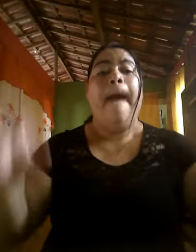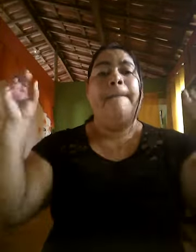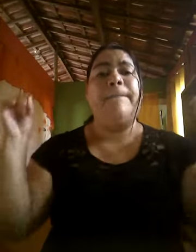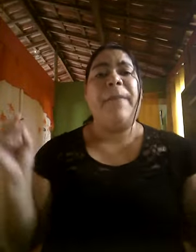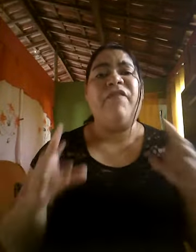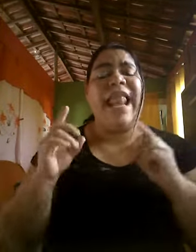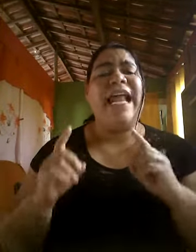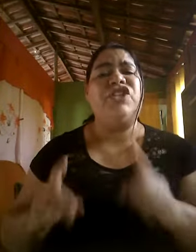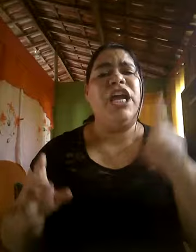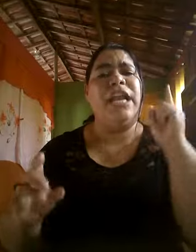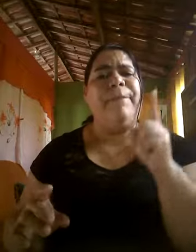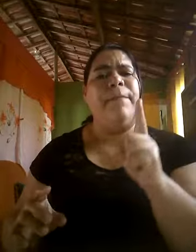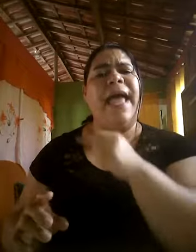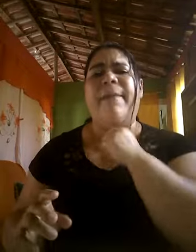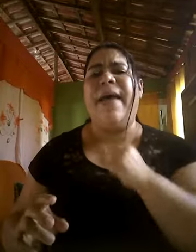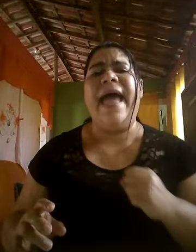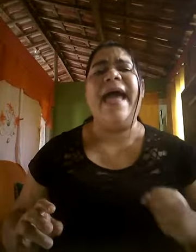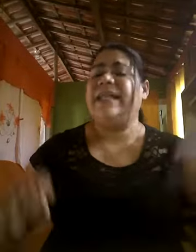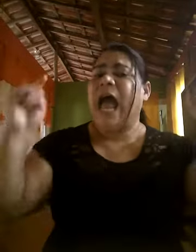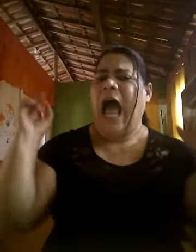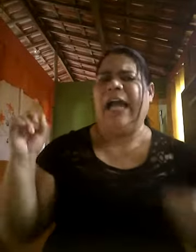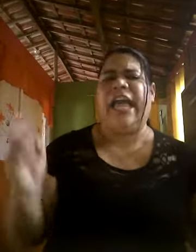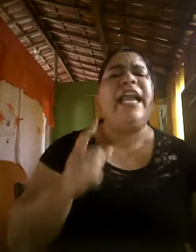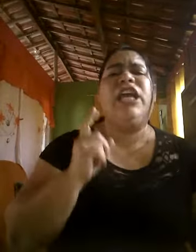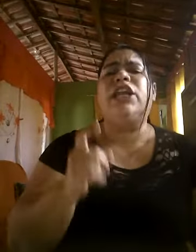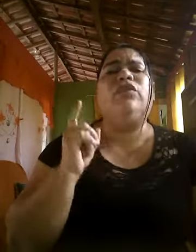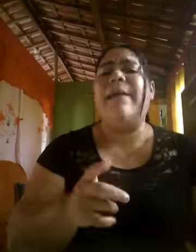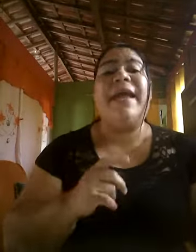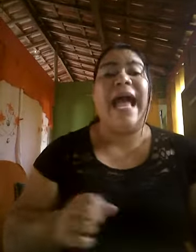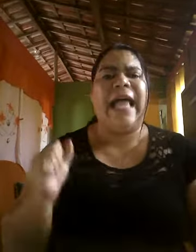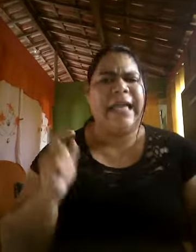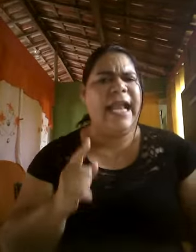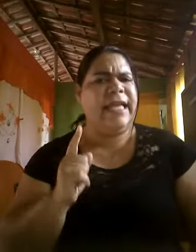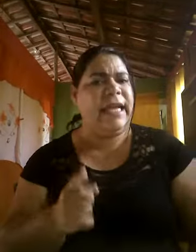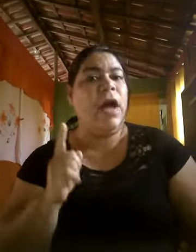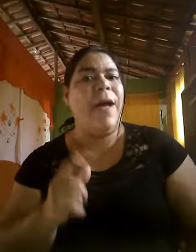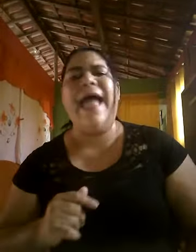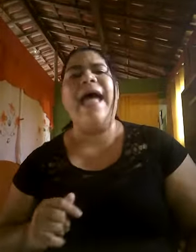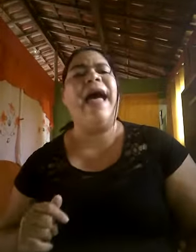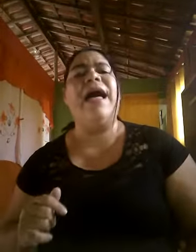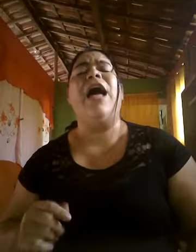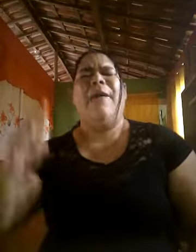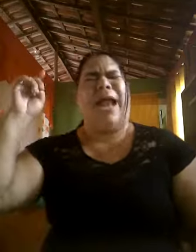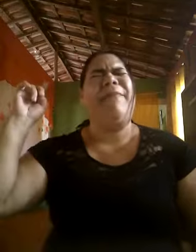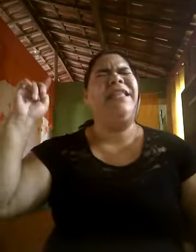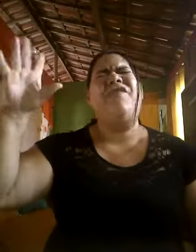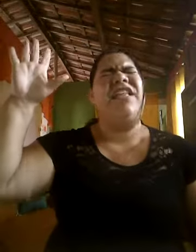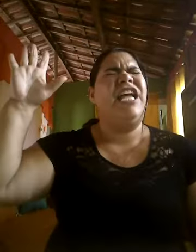Pra falar, atira a primeira pedra, aquele que não tem pecado, aquele que não erra. Pra me defender